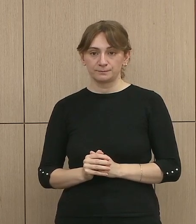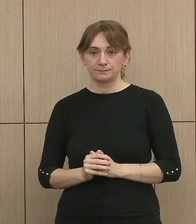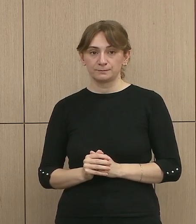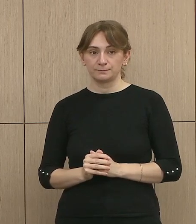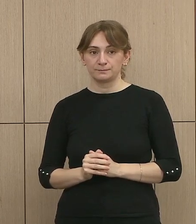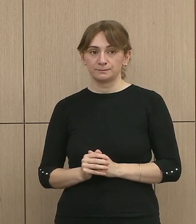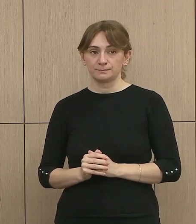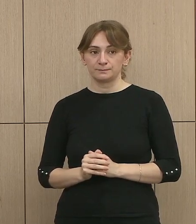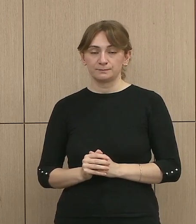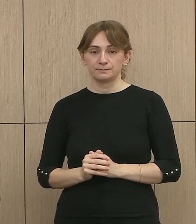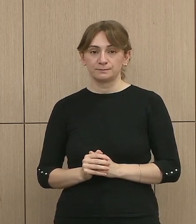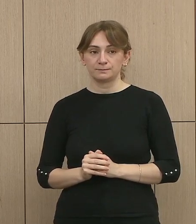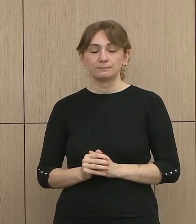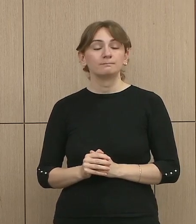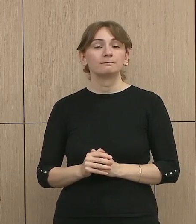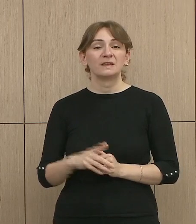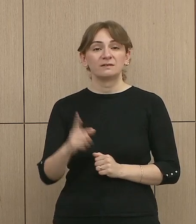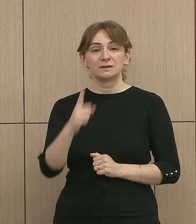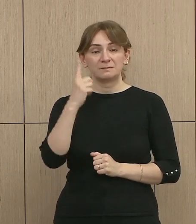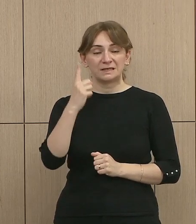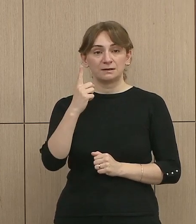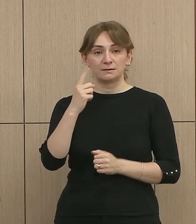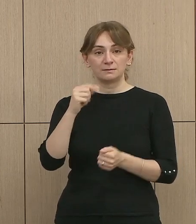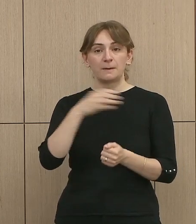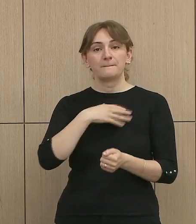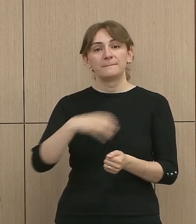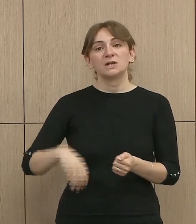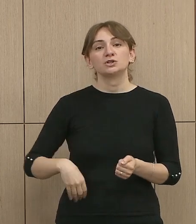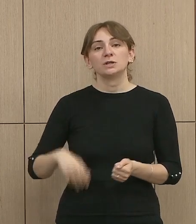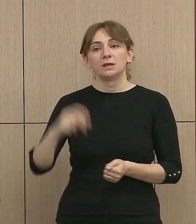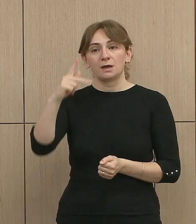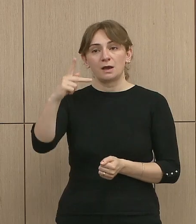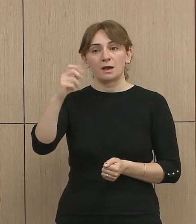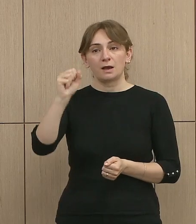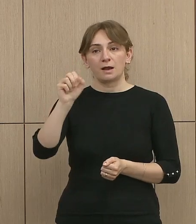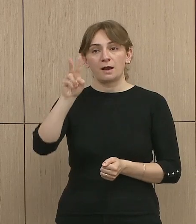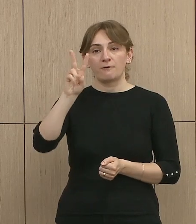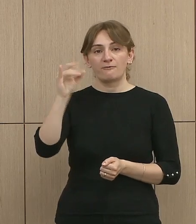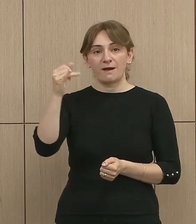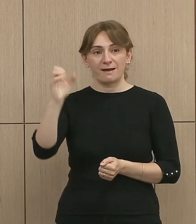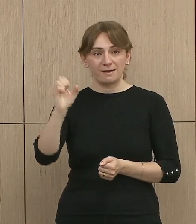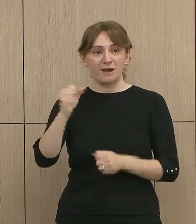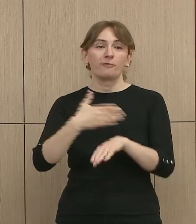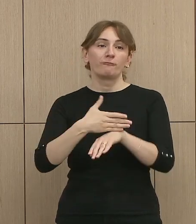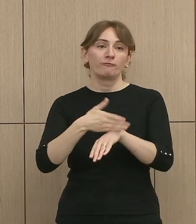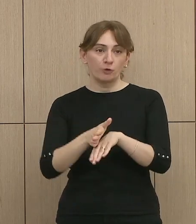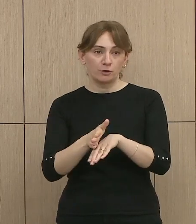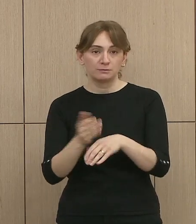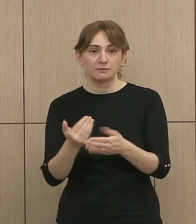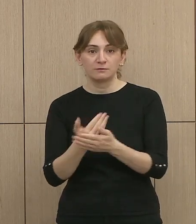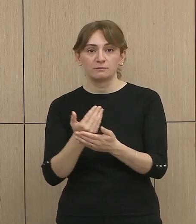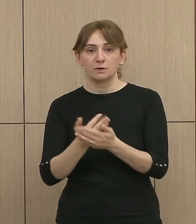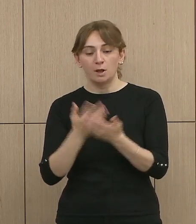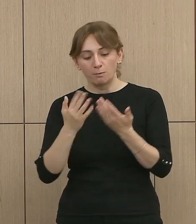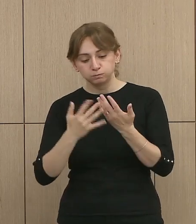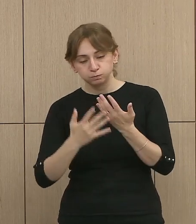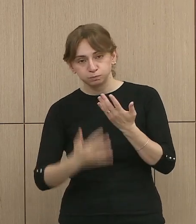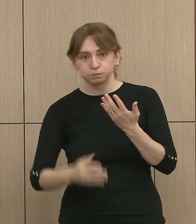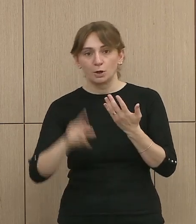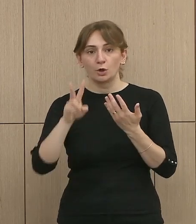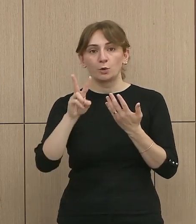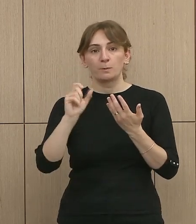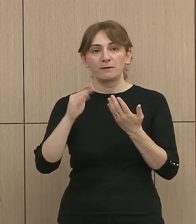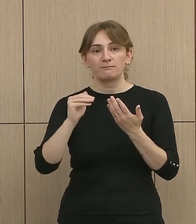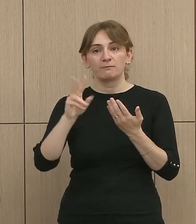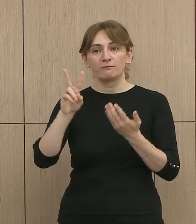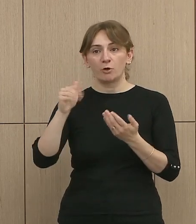Dhe me vonesë filloj në bashkine e kavajs në këzatëzën nëmër 2, në bashkine e marsis madhe, në kavaj filloj